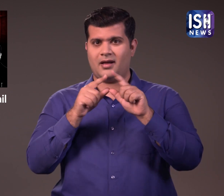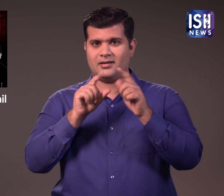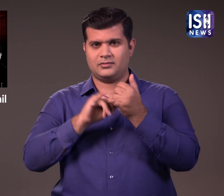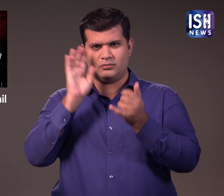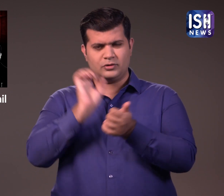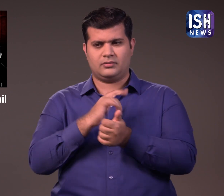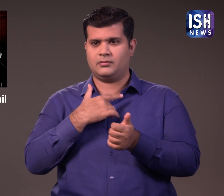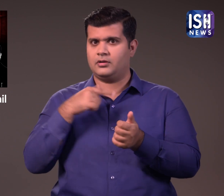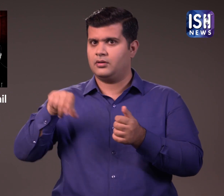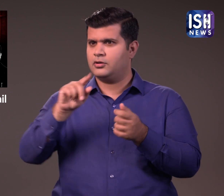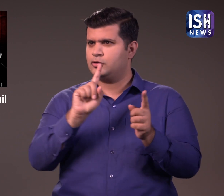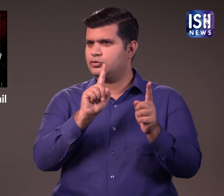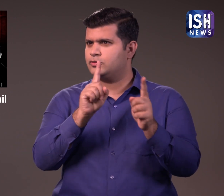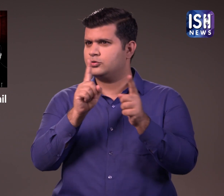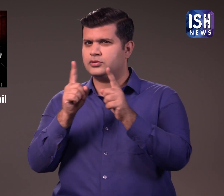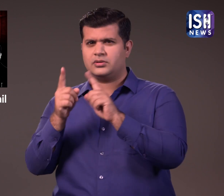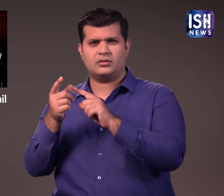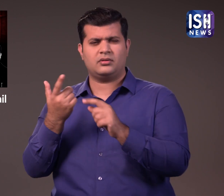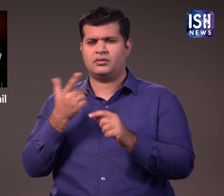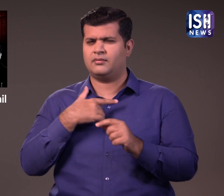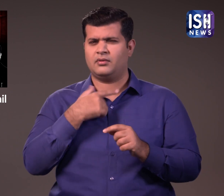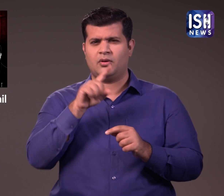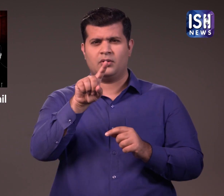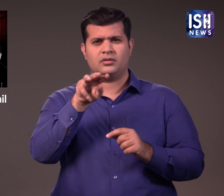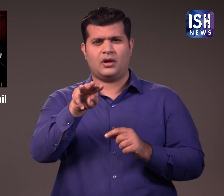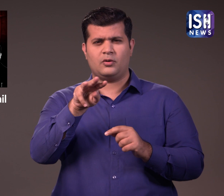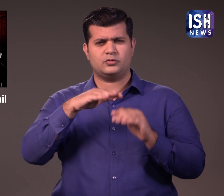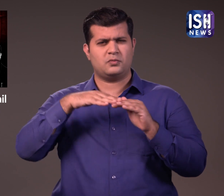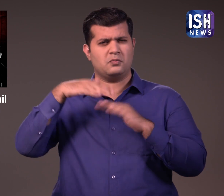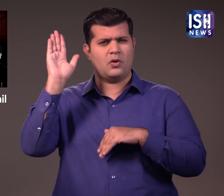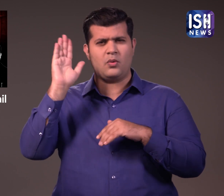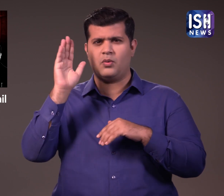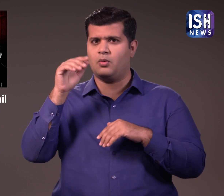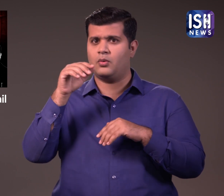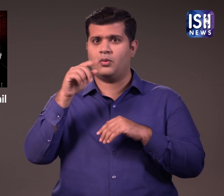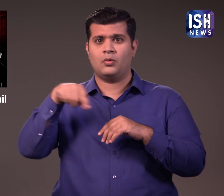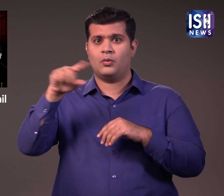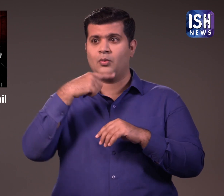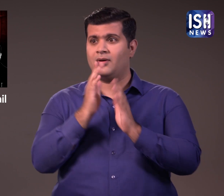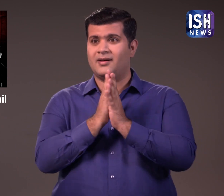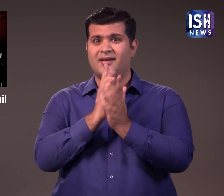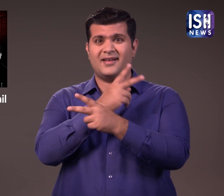UP ATS के अनुसार हजारों लोगों को इसलाम में परिवर्थित कर दिया गया था